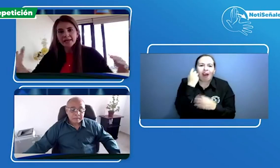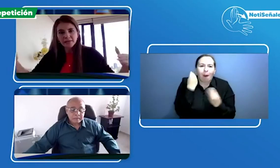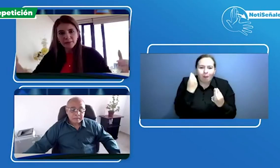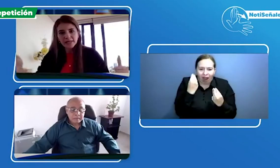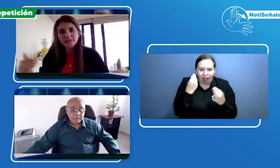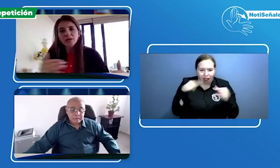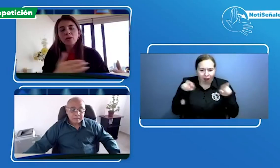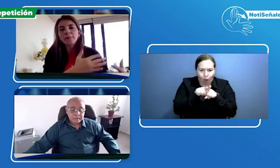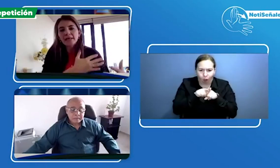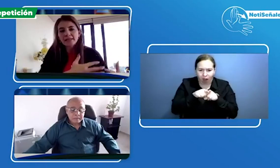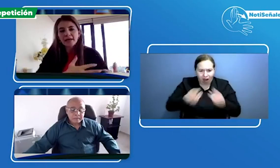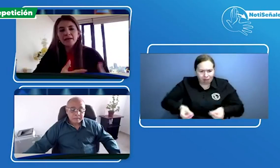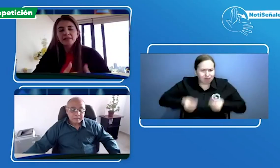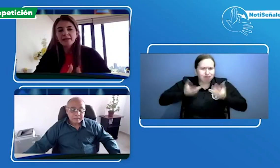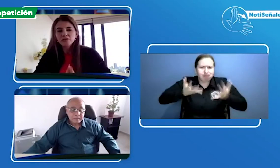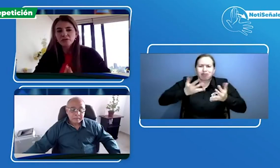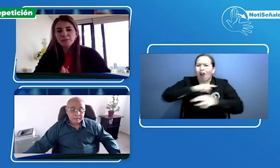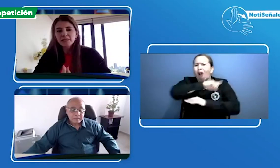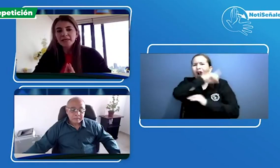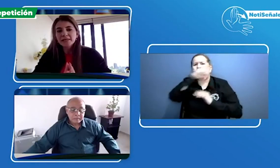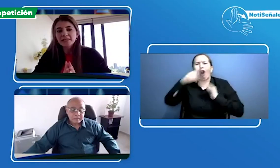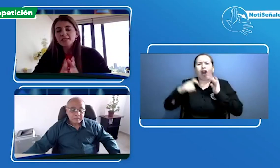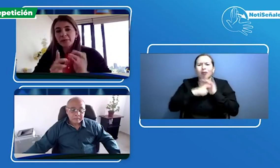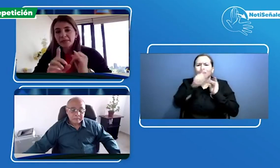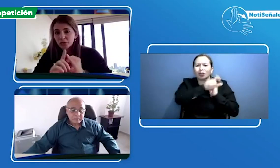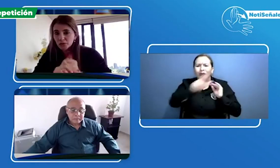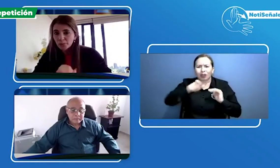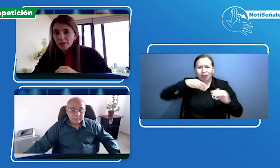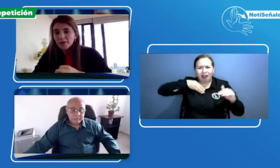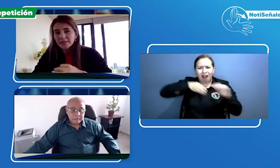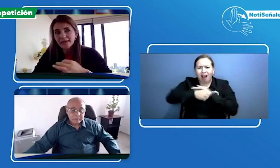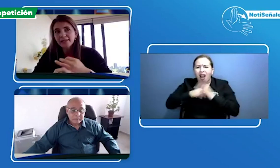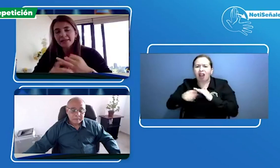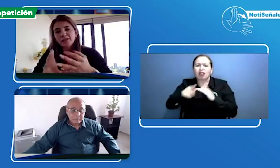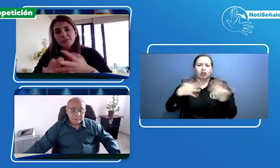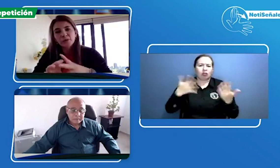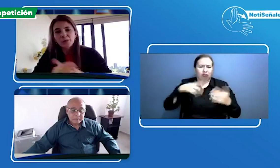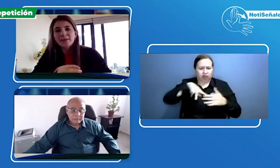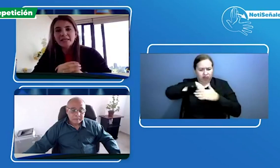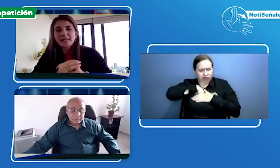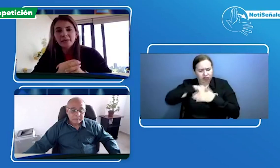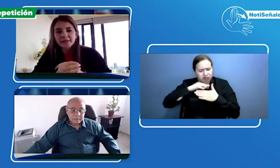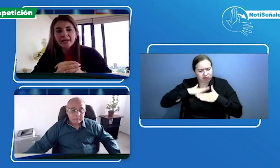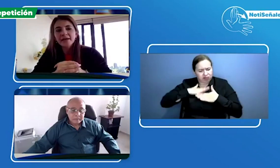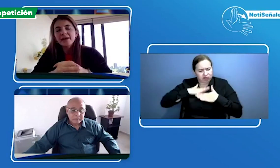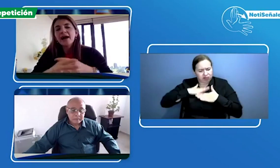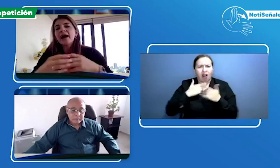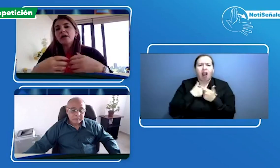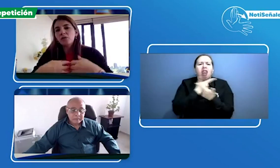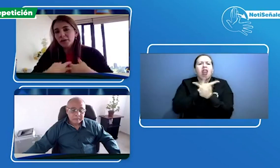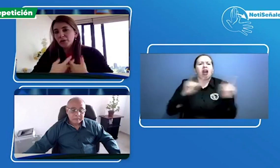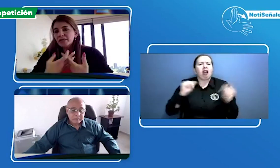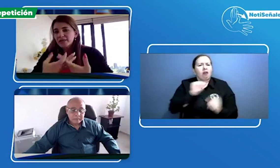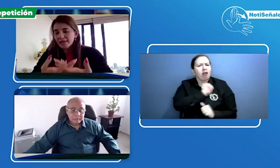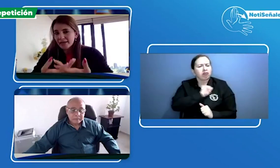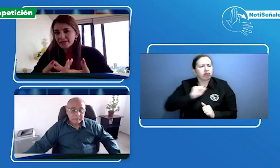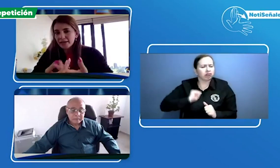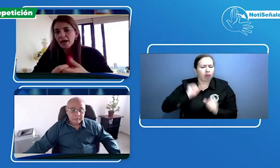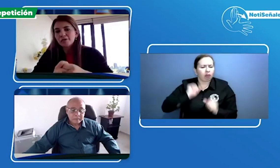la experiencia completa de estos pacientes respetando su privacidad y dando un poco más de libertad a cuando quisieran acceder a un